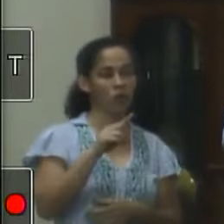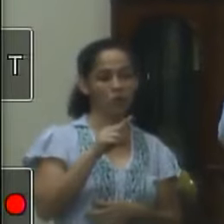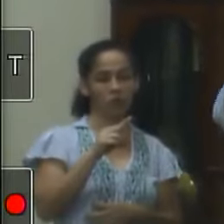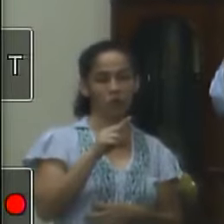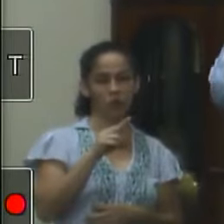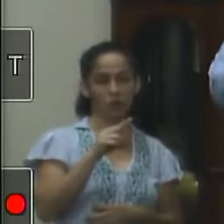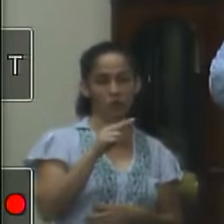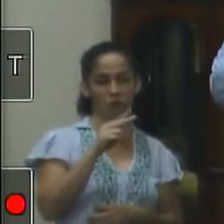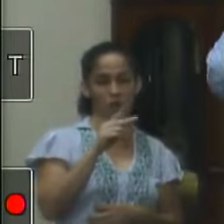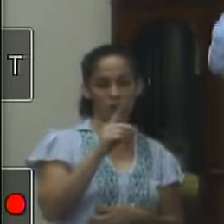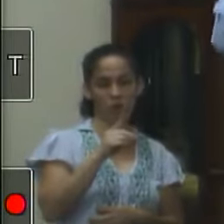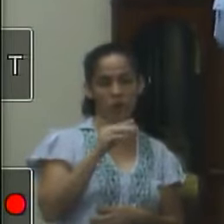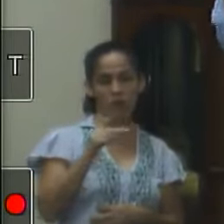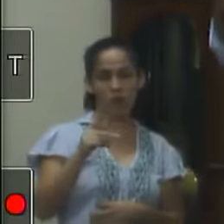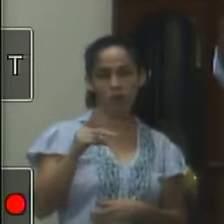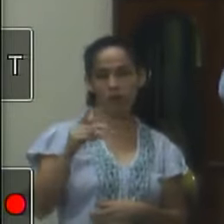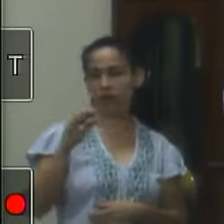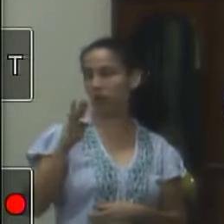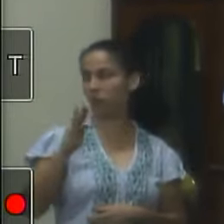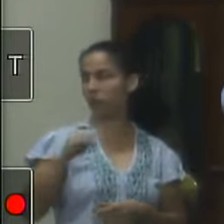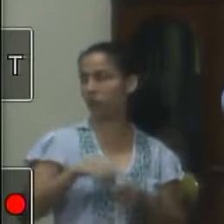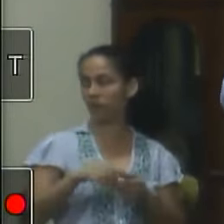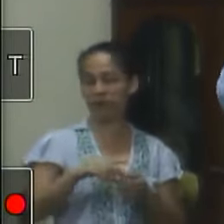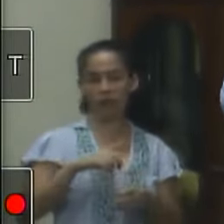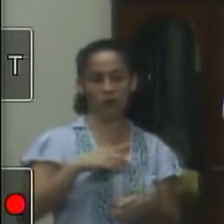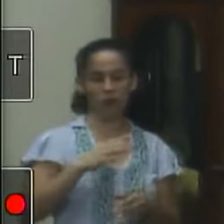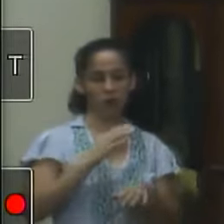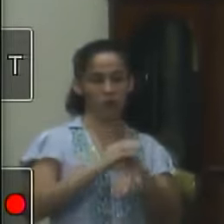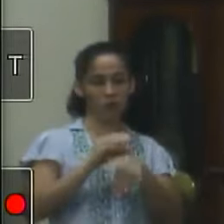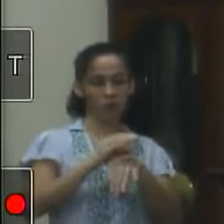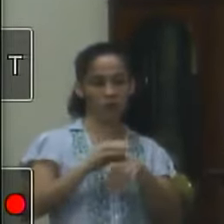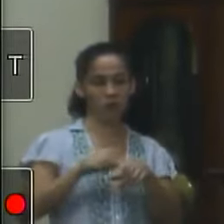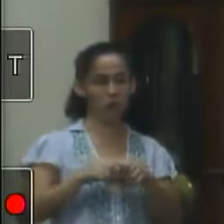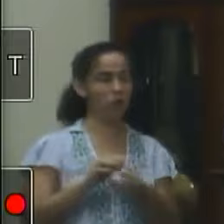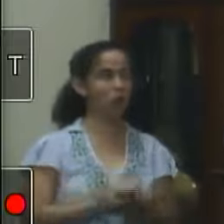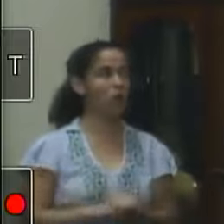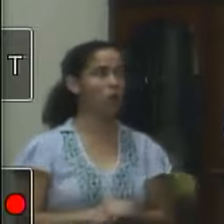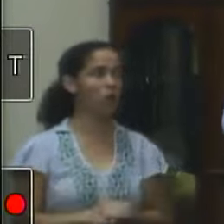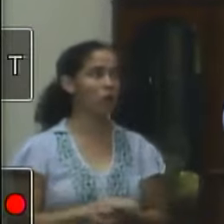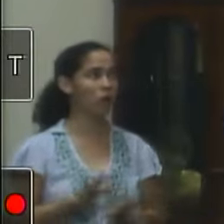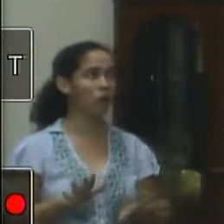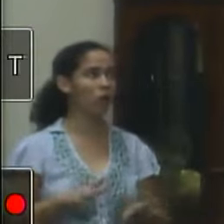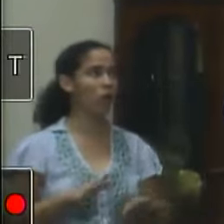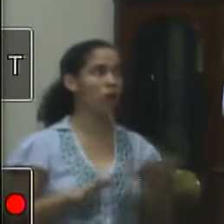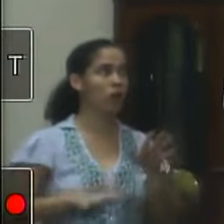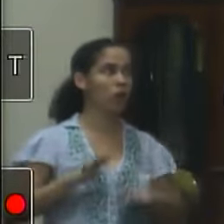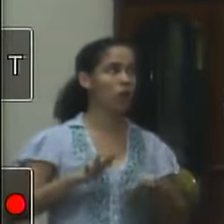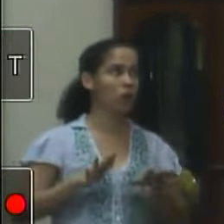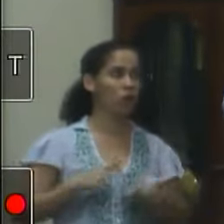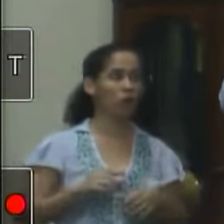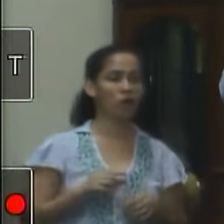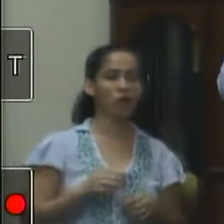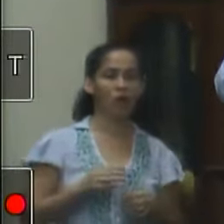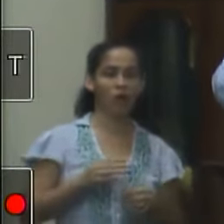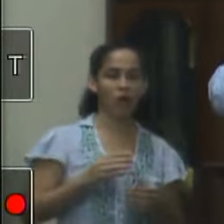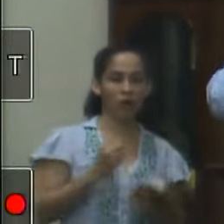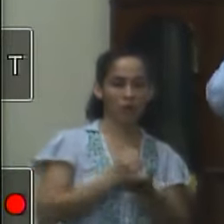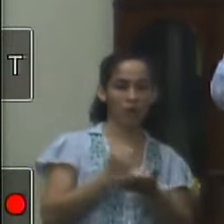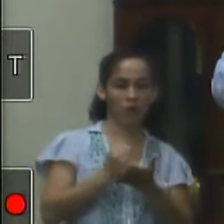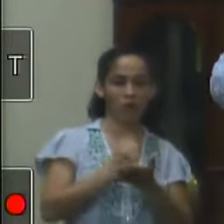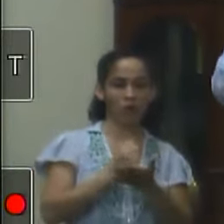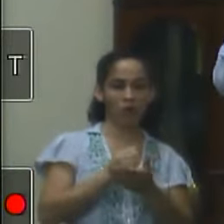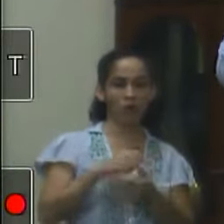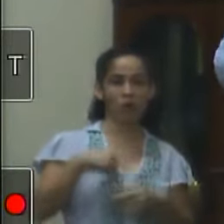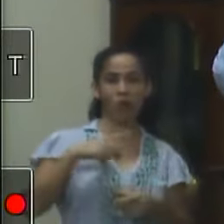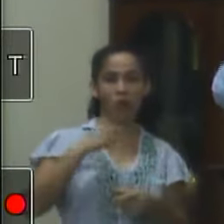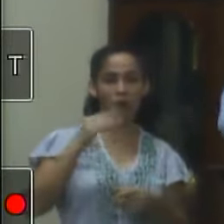cursos tem tributaristas que fazem os cursos mas o IBPT talvez seja uma modalidade de contratação ou seja